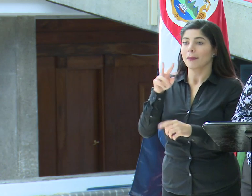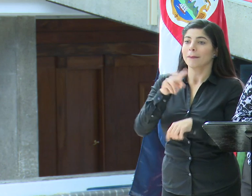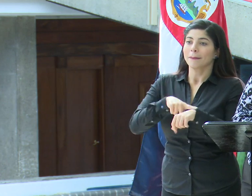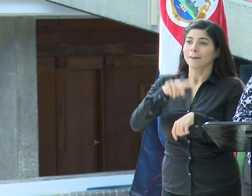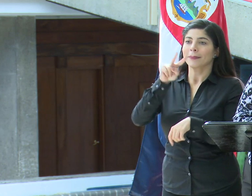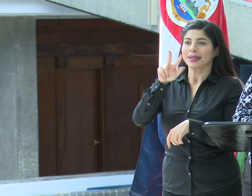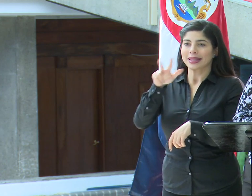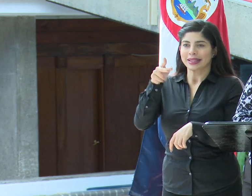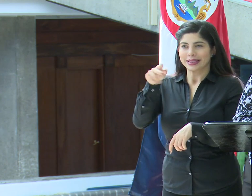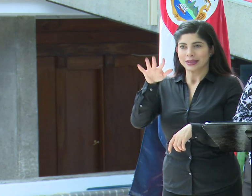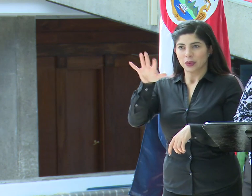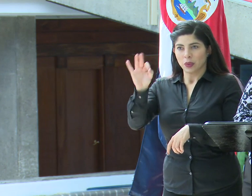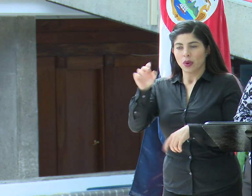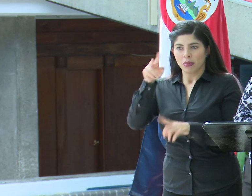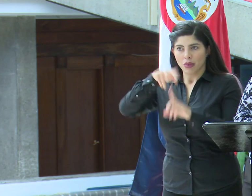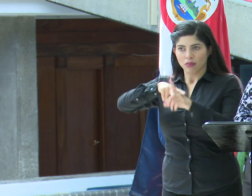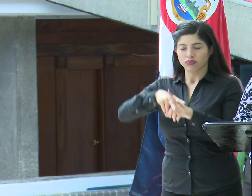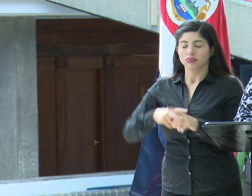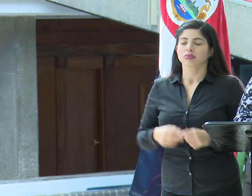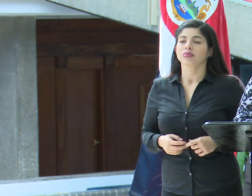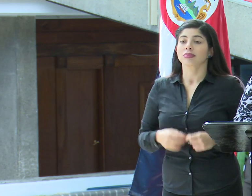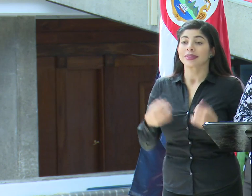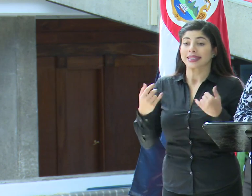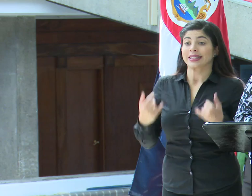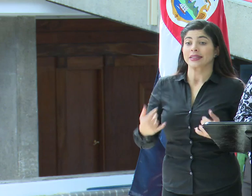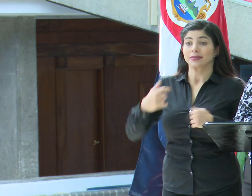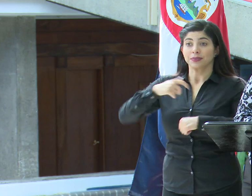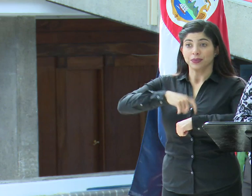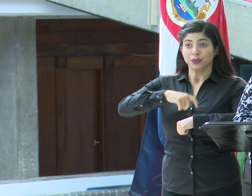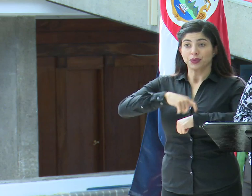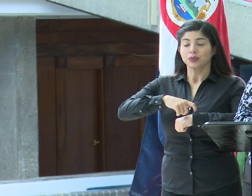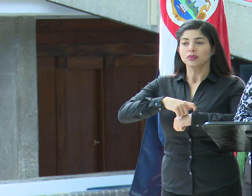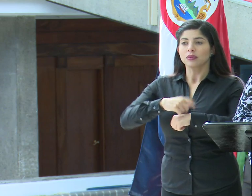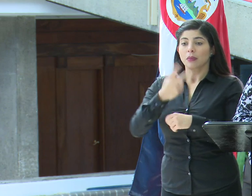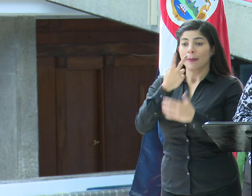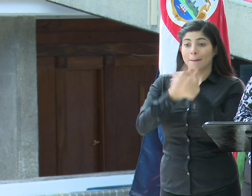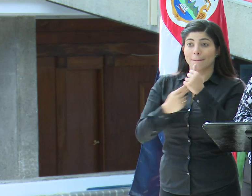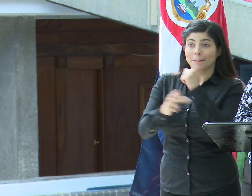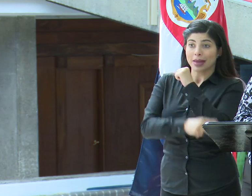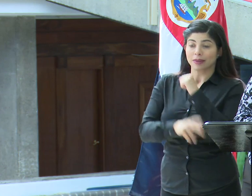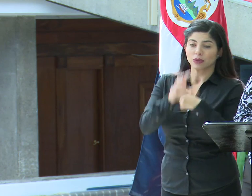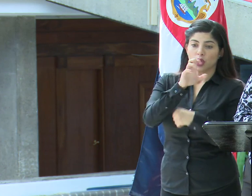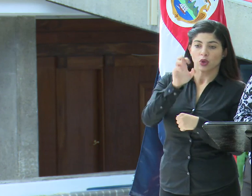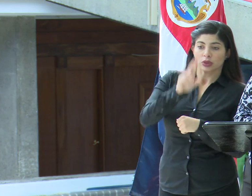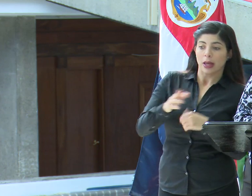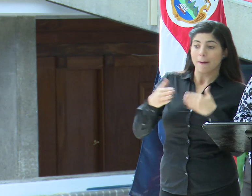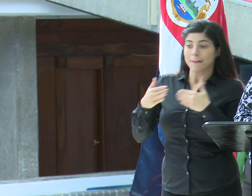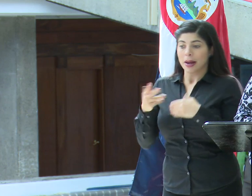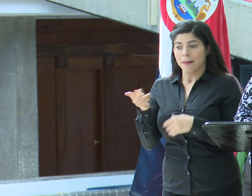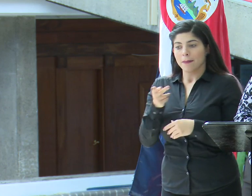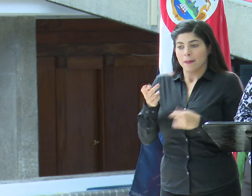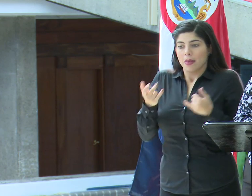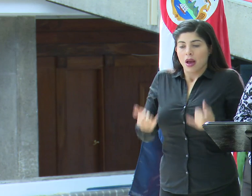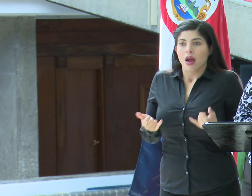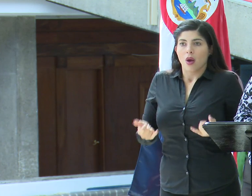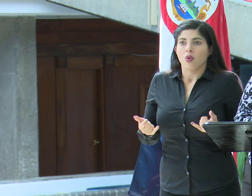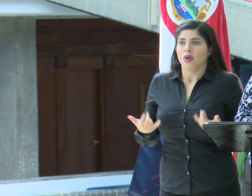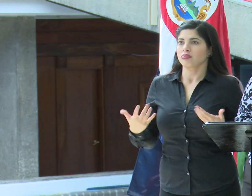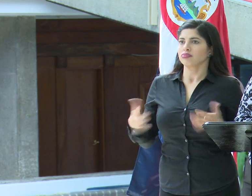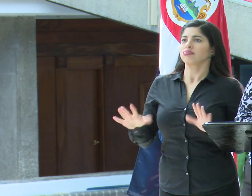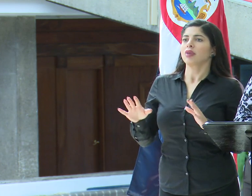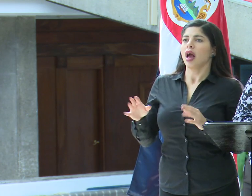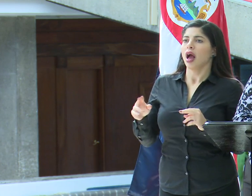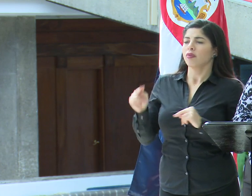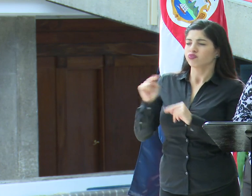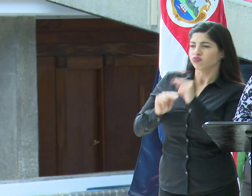.59 y en este momento ambos países, Costa Rica y Panamá, se encuentran ya en